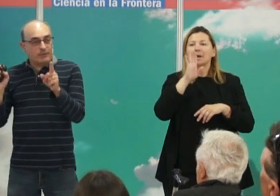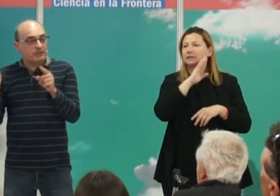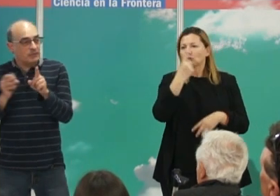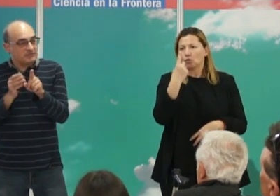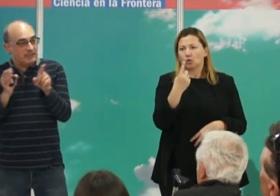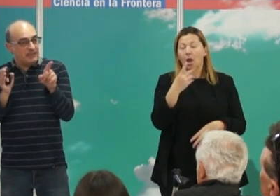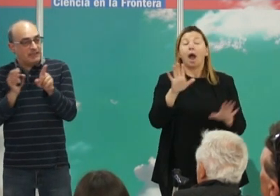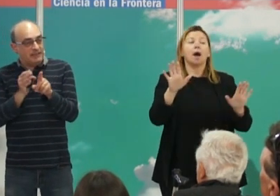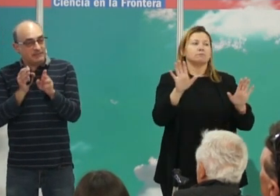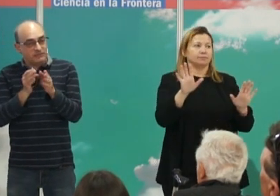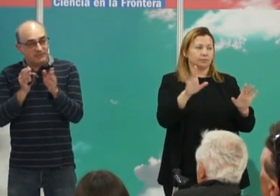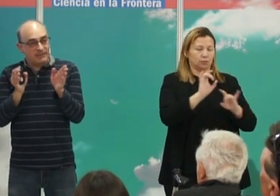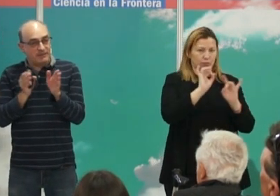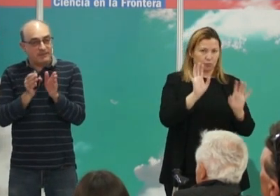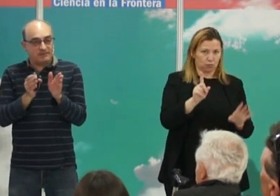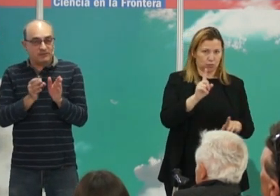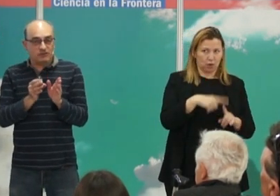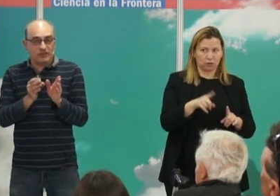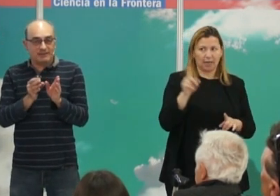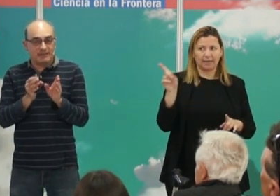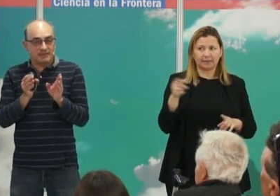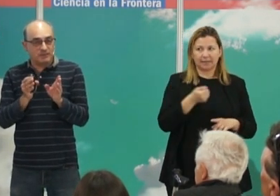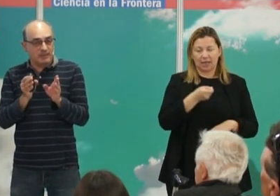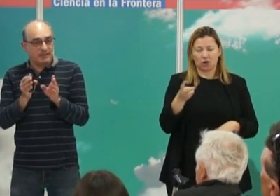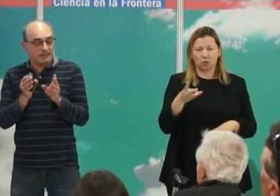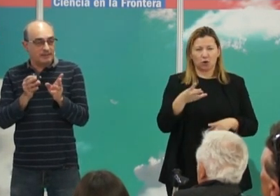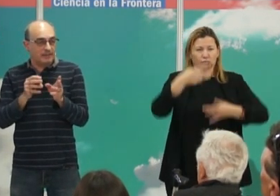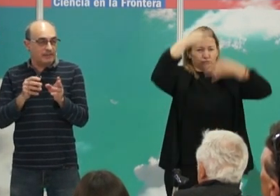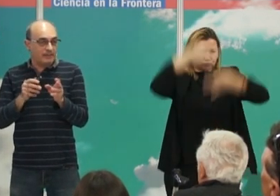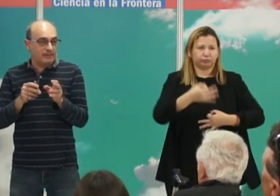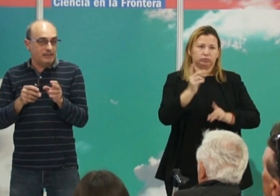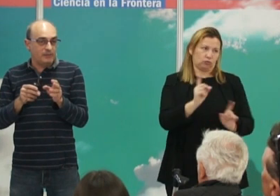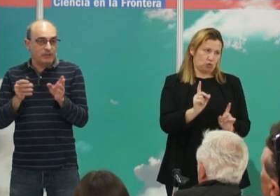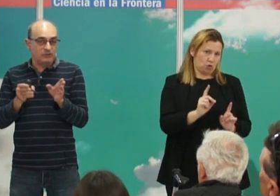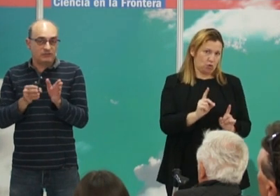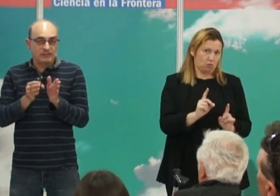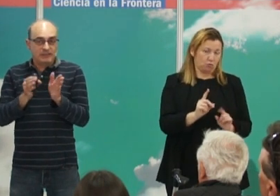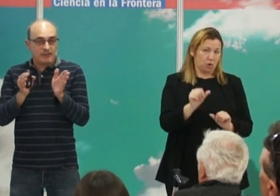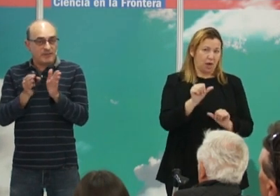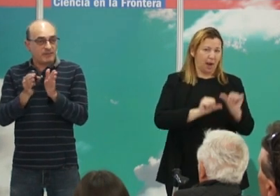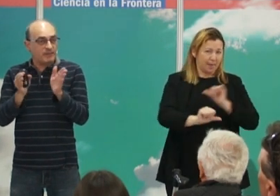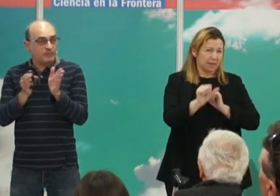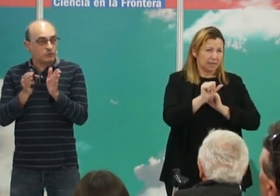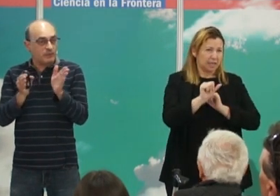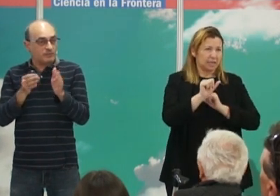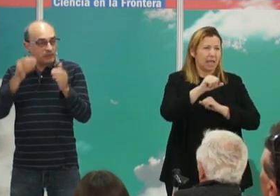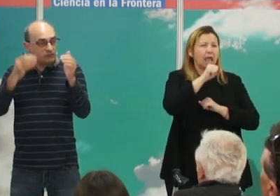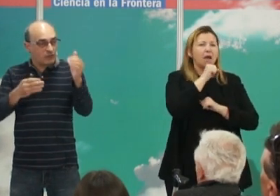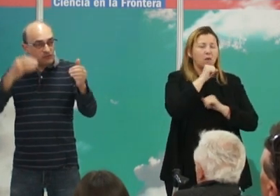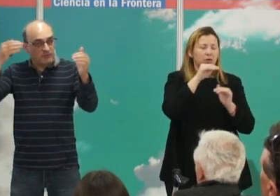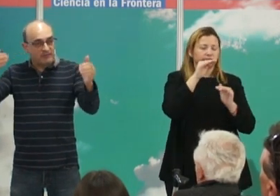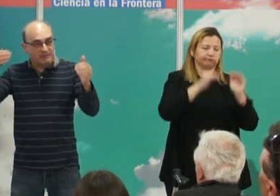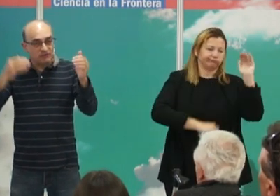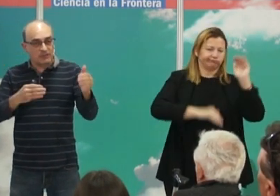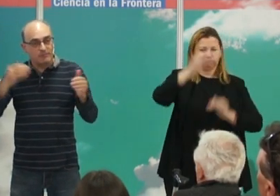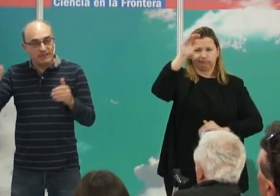Por cierto, estas cifras no son exactas porque a partir de abuelos empiezan a fluctuar porque los